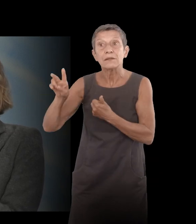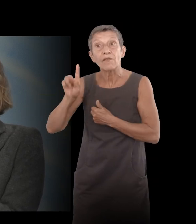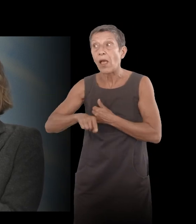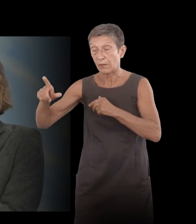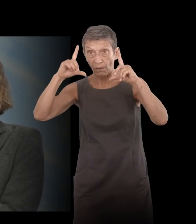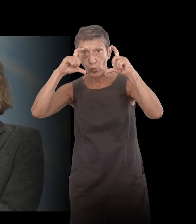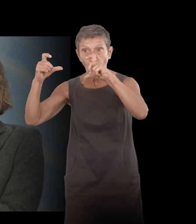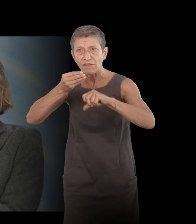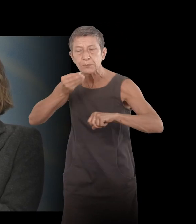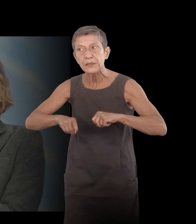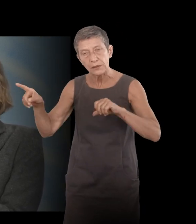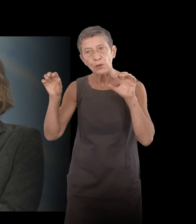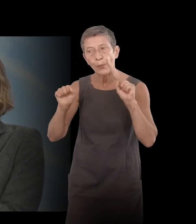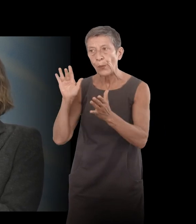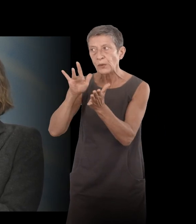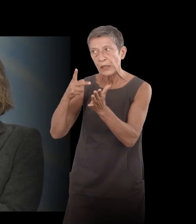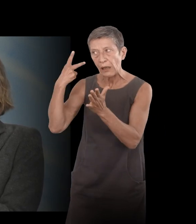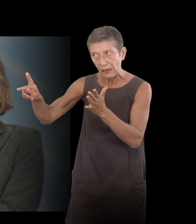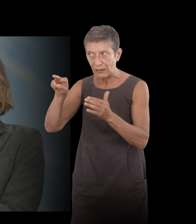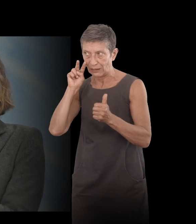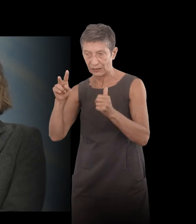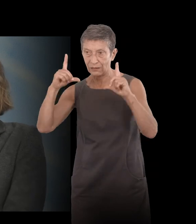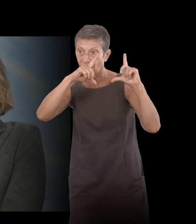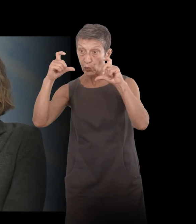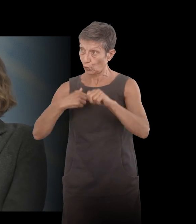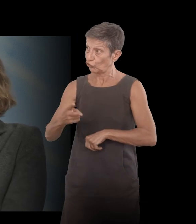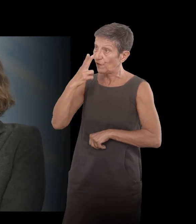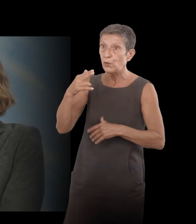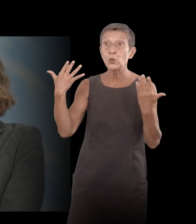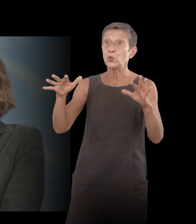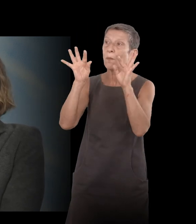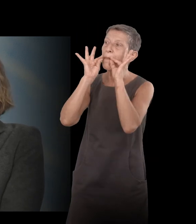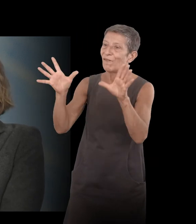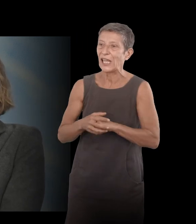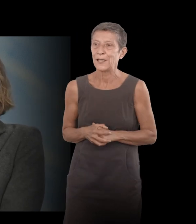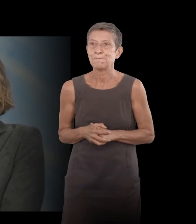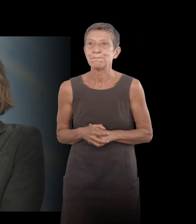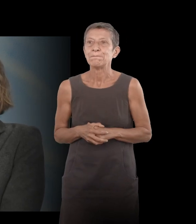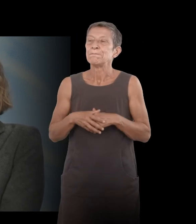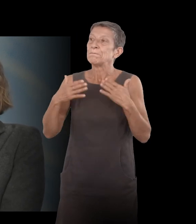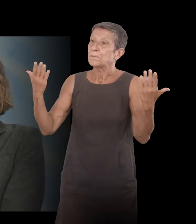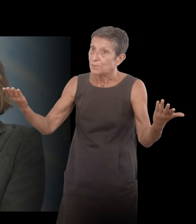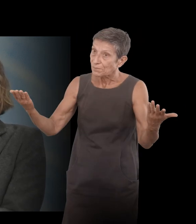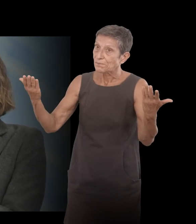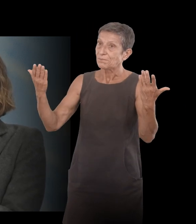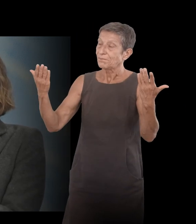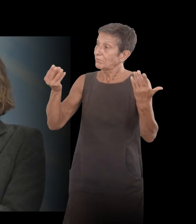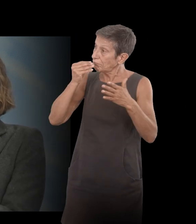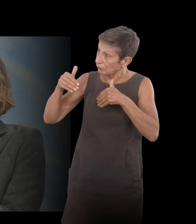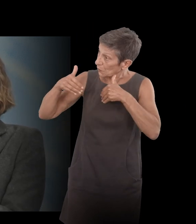visibles sur votre site internet je suis allée les voir elles sont magnifiques on vous souhaite une très bonne continuation en écriture on vous